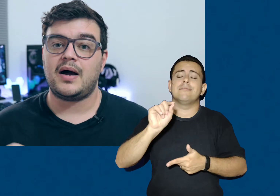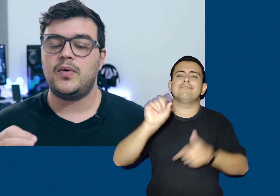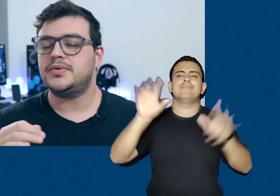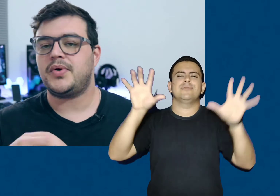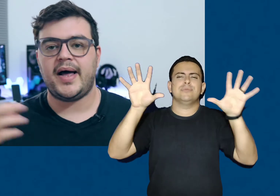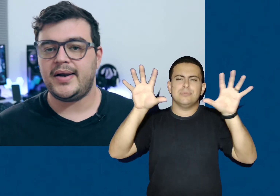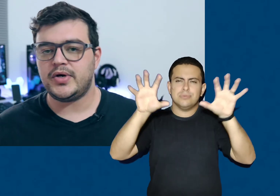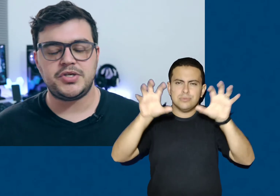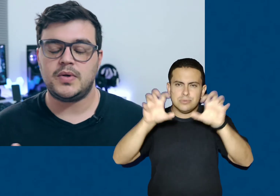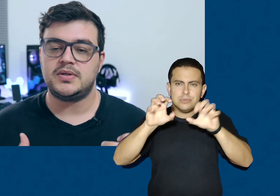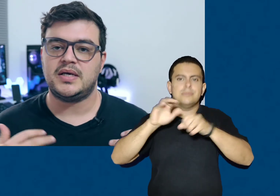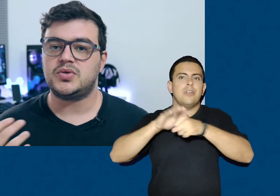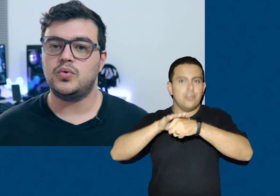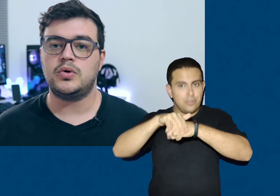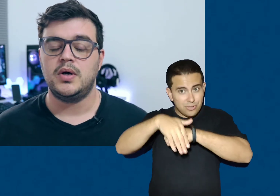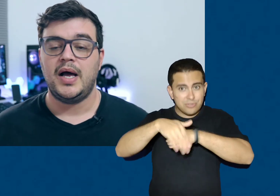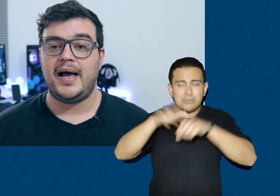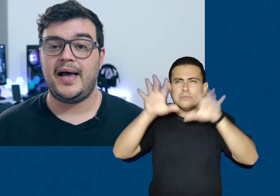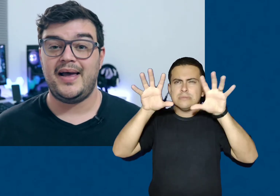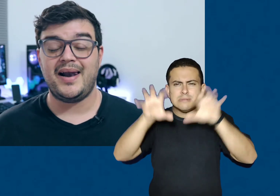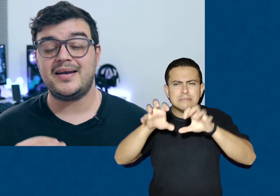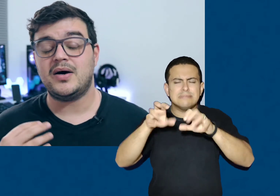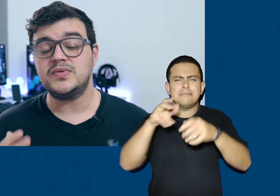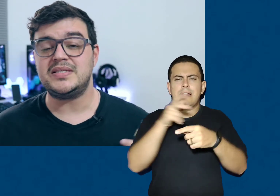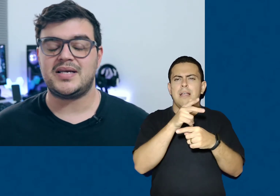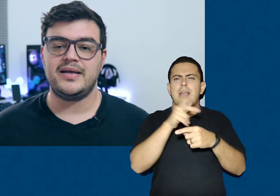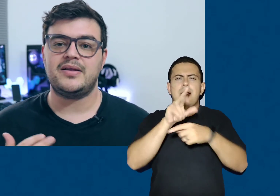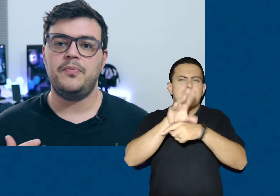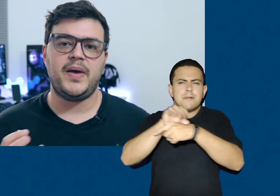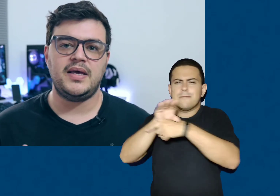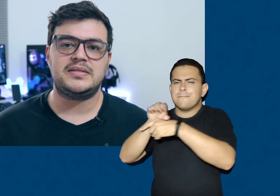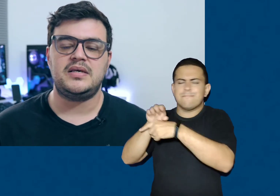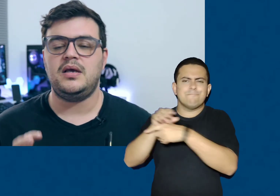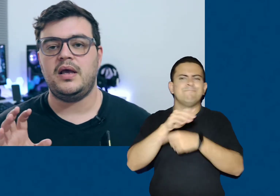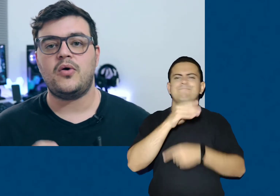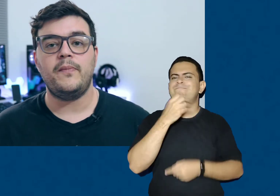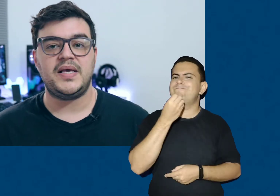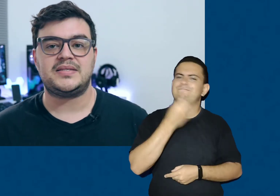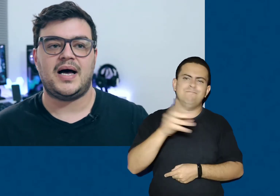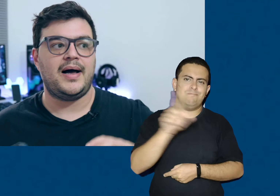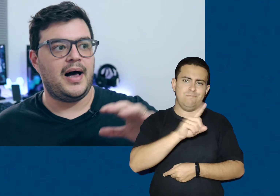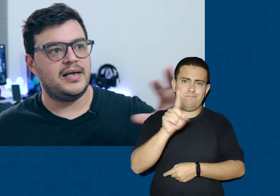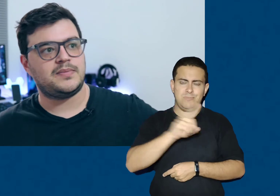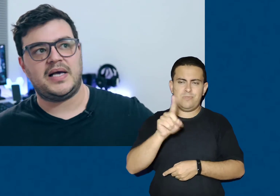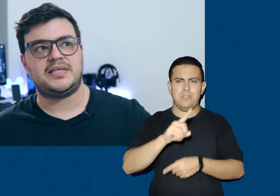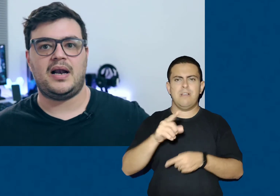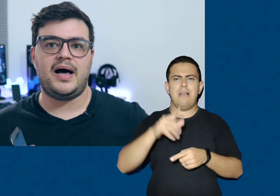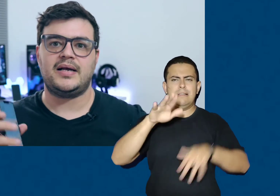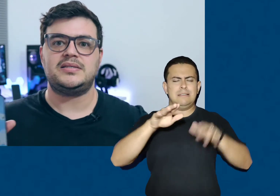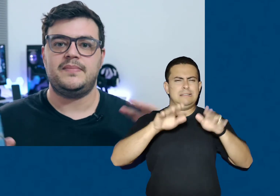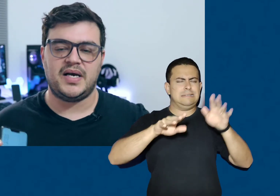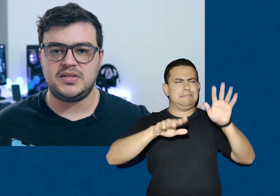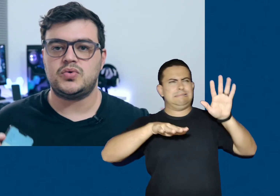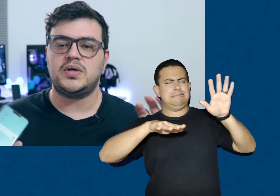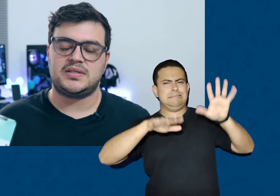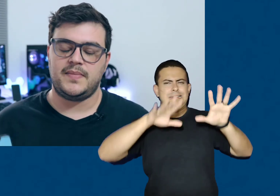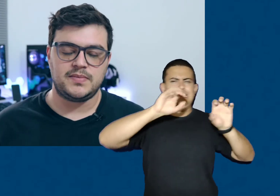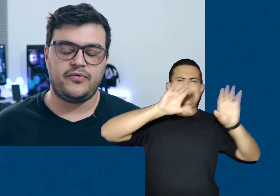está quando cai a noite, quando está escuro. ela não se sai tão bem, assim, em compensar áreas mais claras e mais escuras na mesma